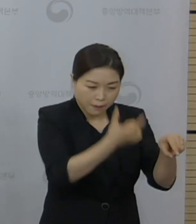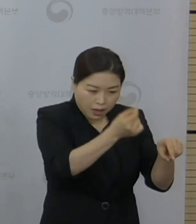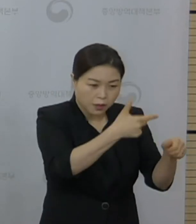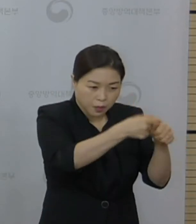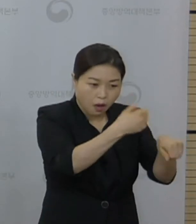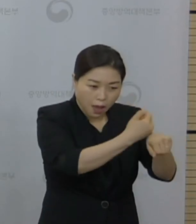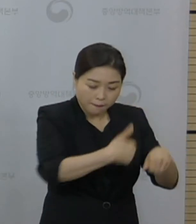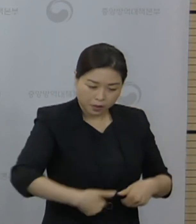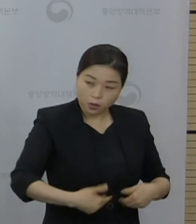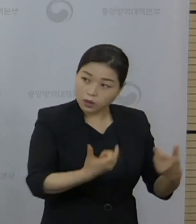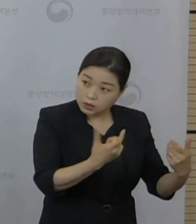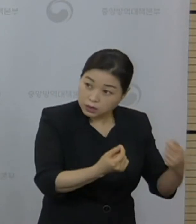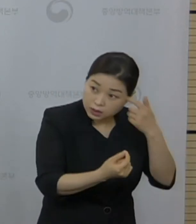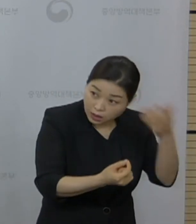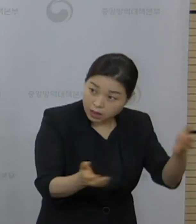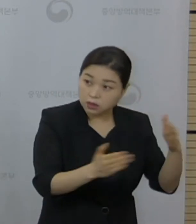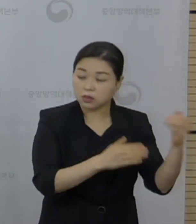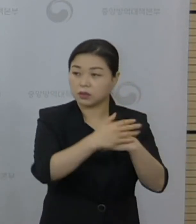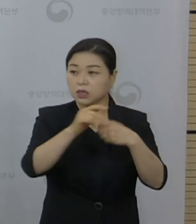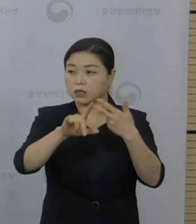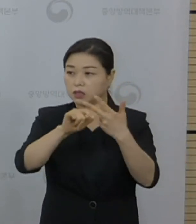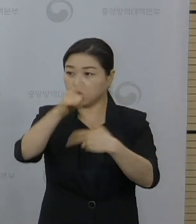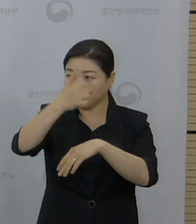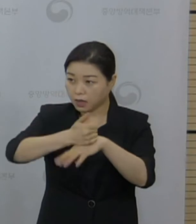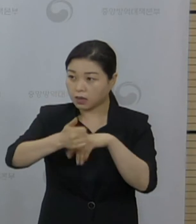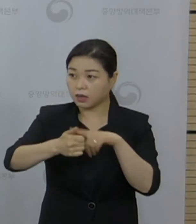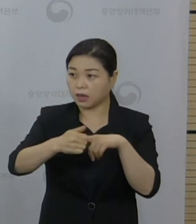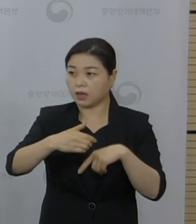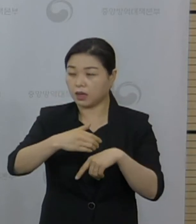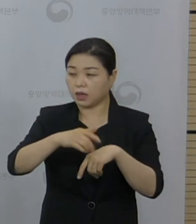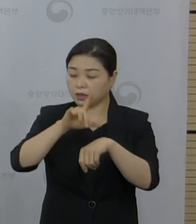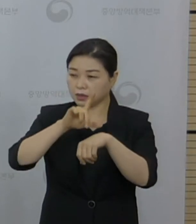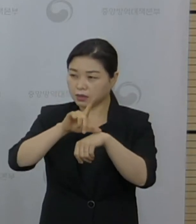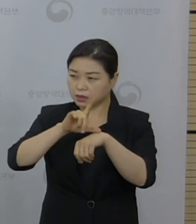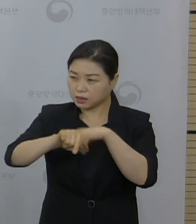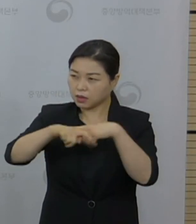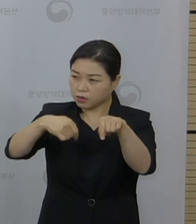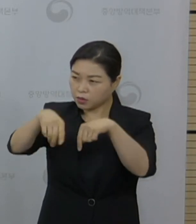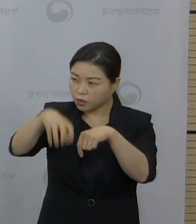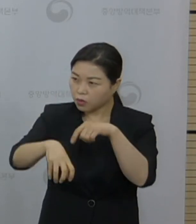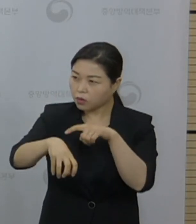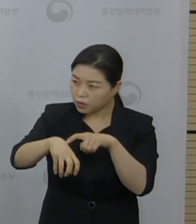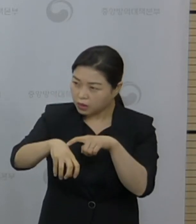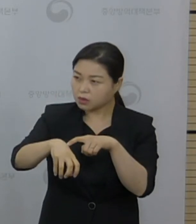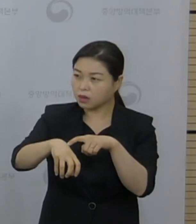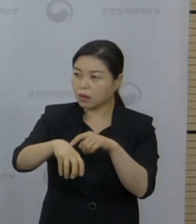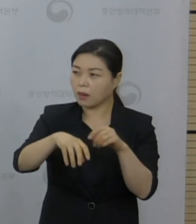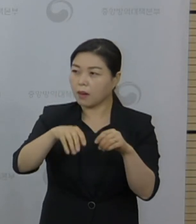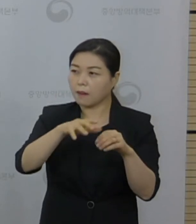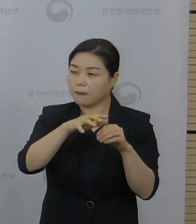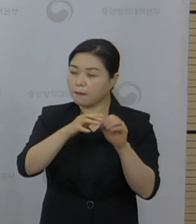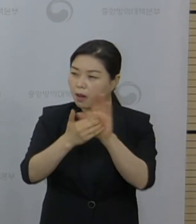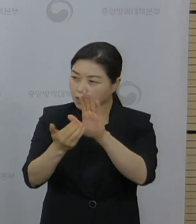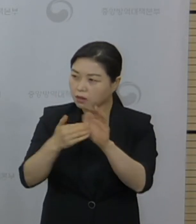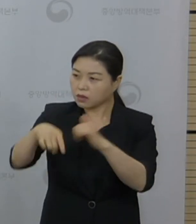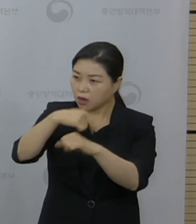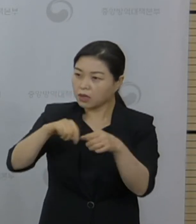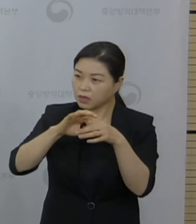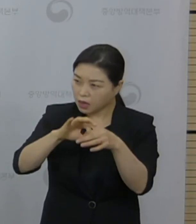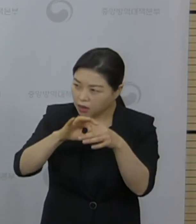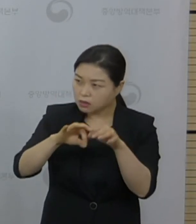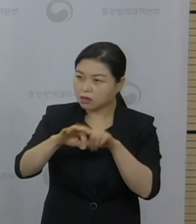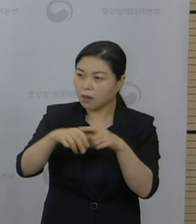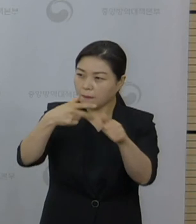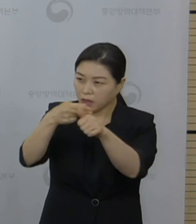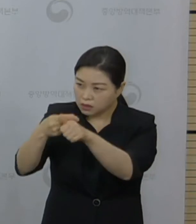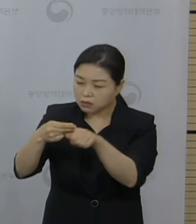일정 물량을 재량으로 쓰게 한다고 했는데 이때 지자체에서 재량권이 생기는 백신 물량 규모가 정해졌는지 또